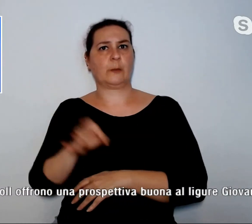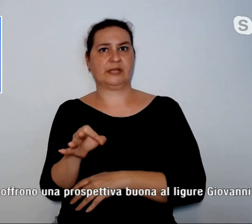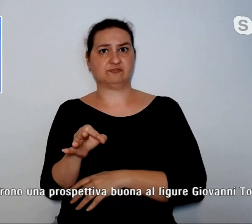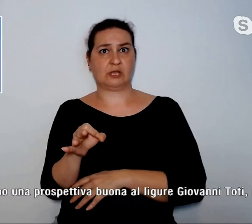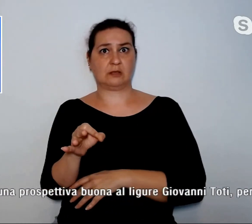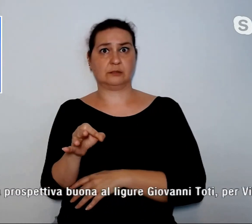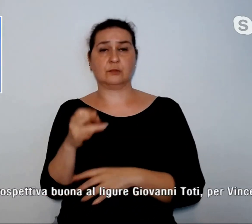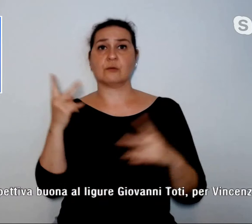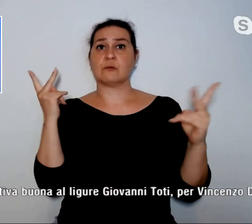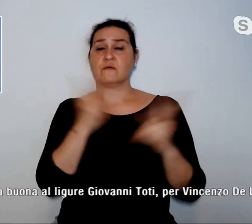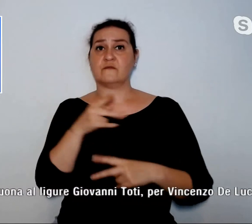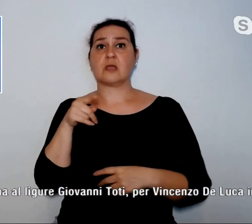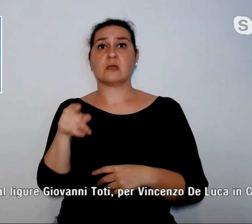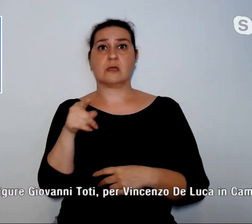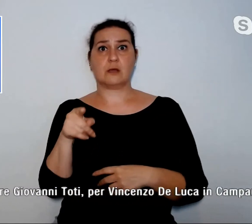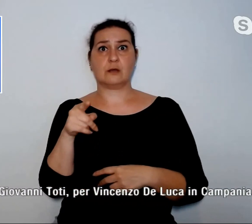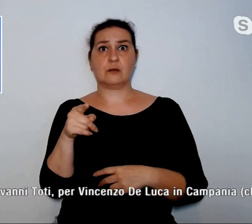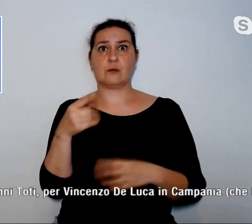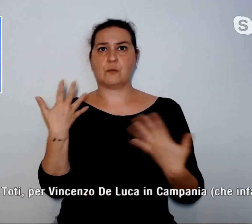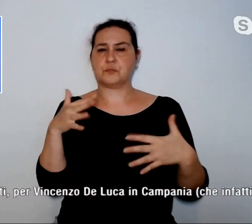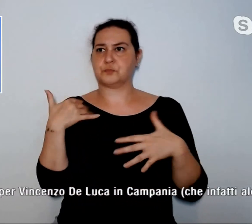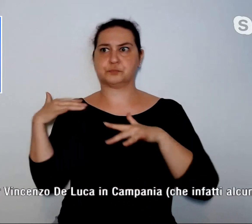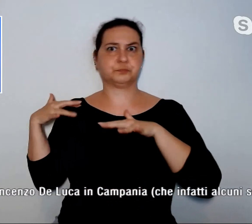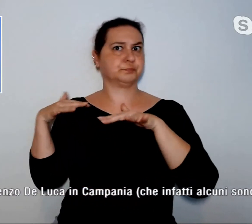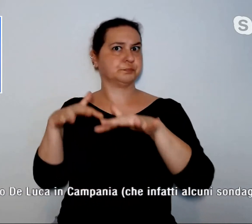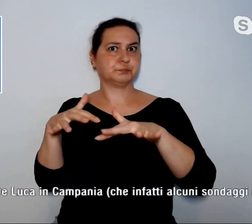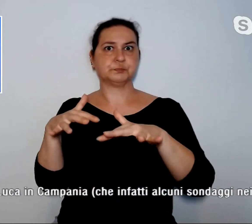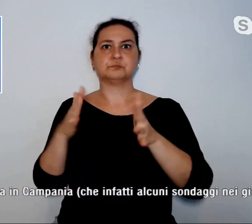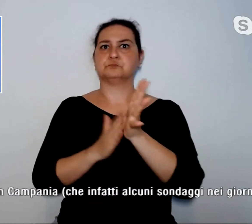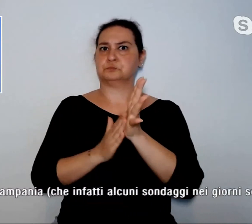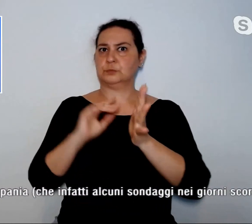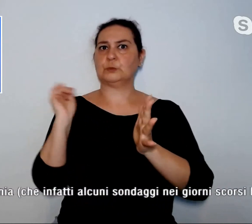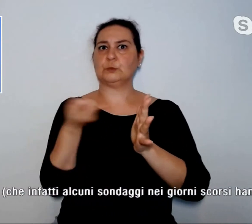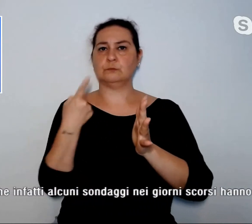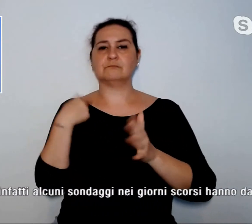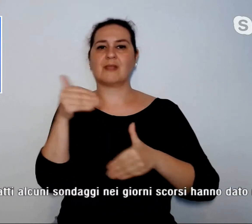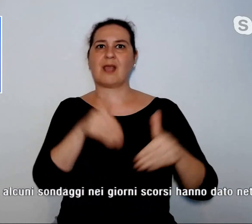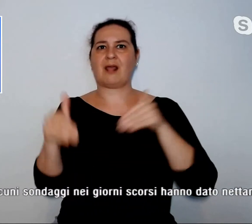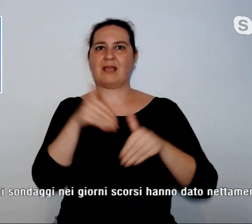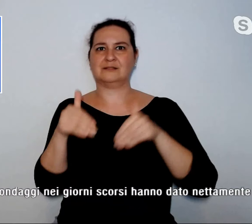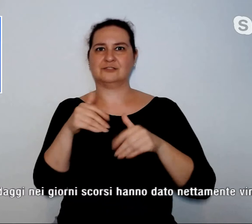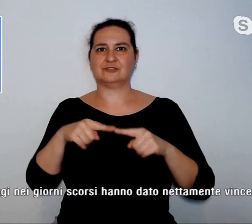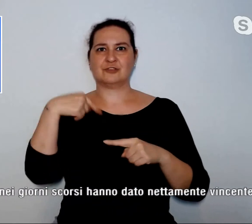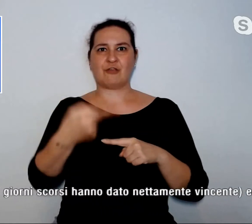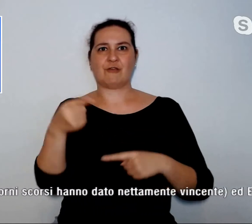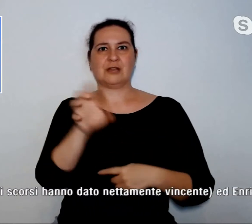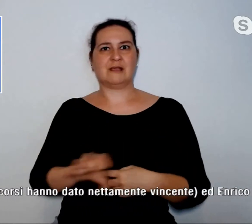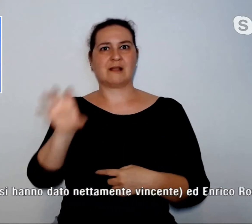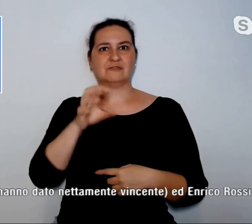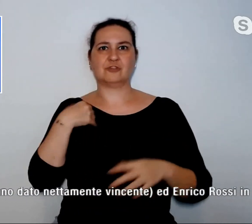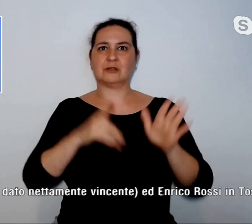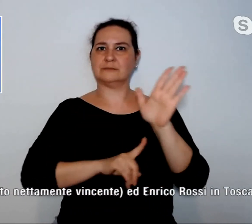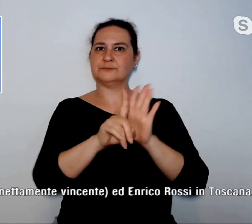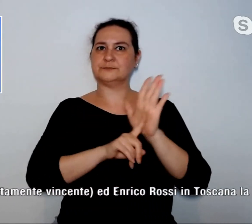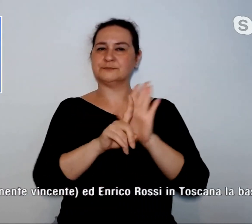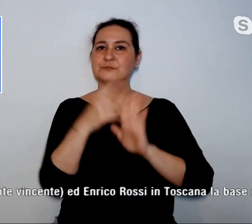vero e proprio plebiscito. In vista delle elezioni regionali, risultati fatte dal Sole 24